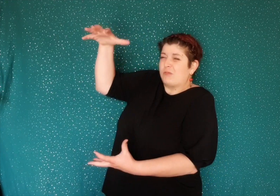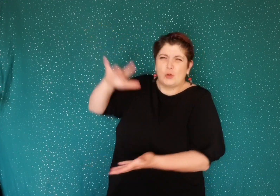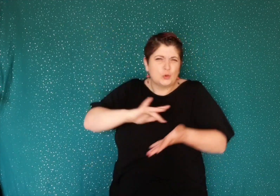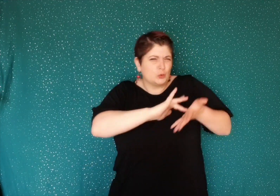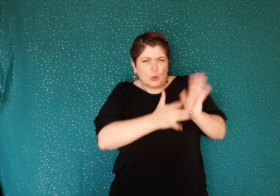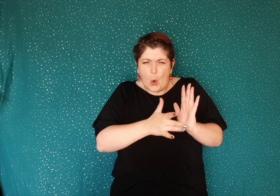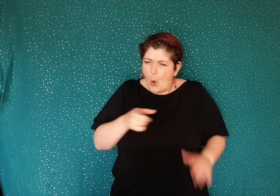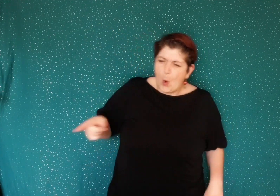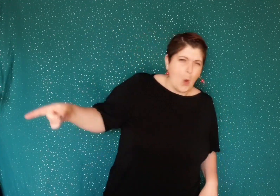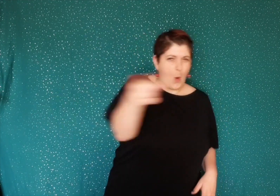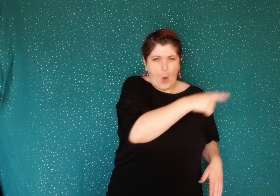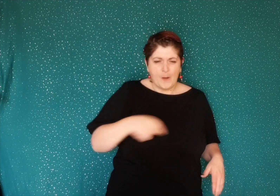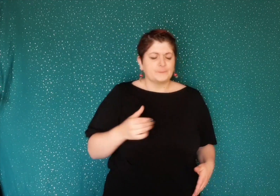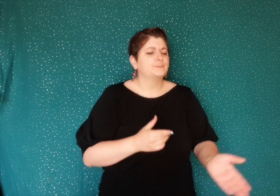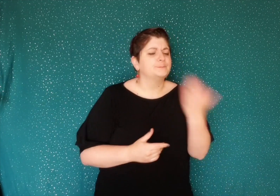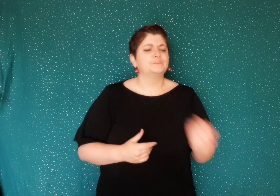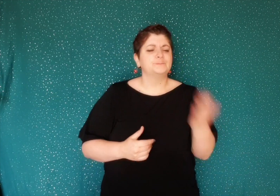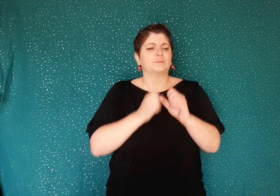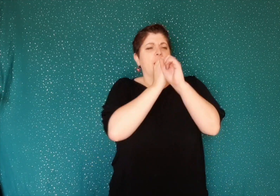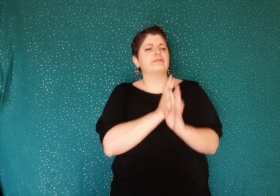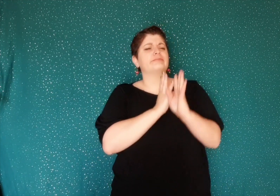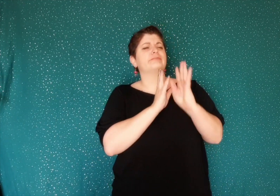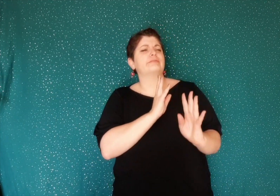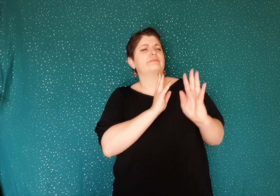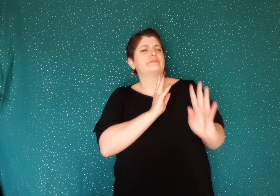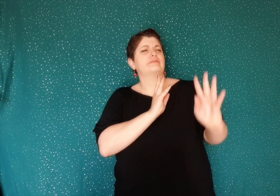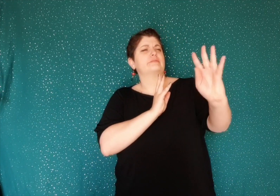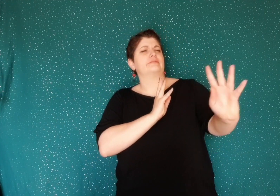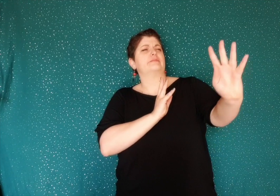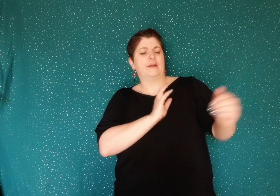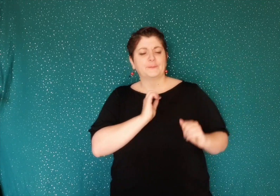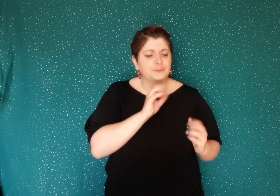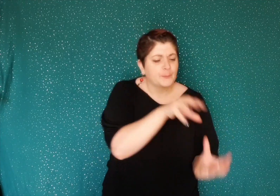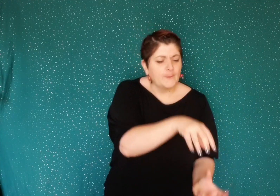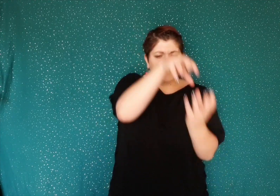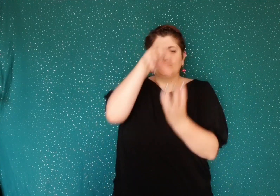Il astique les oiseaux du plus petit au plus gros